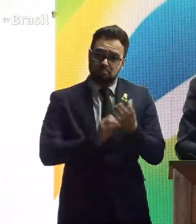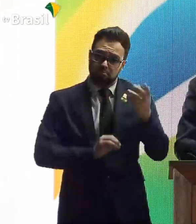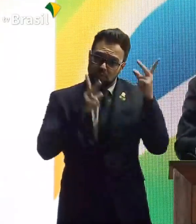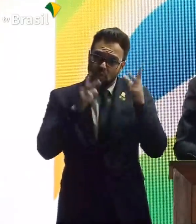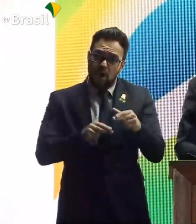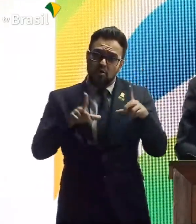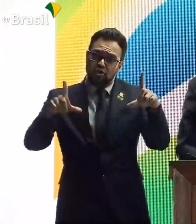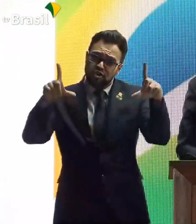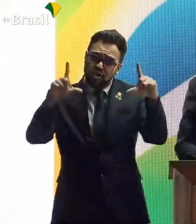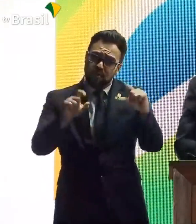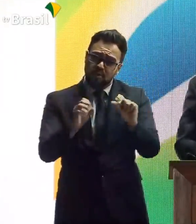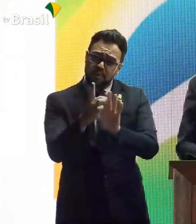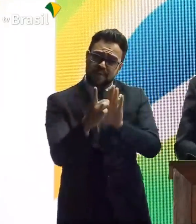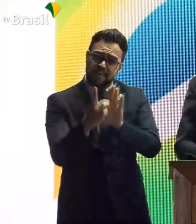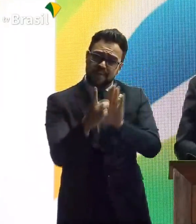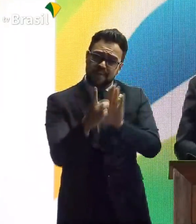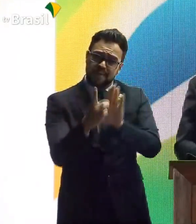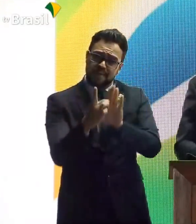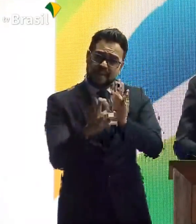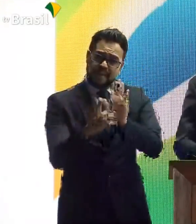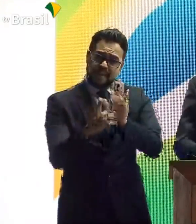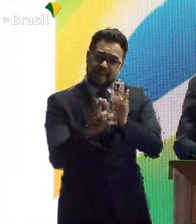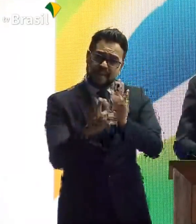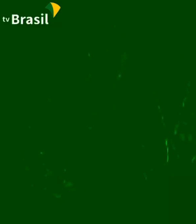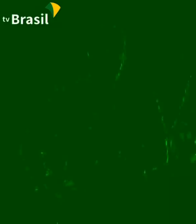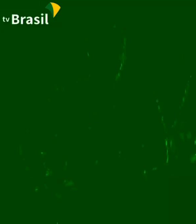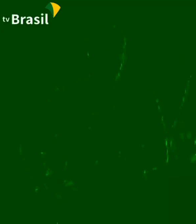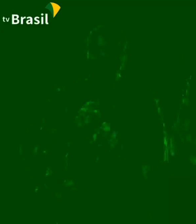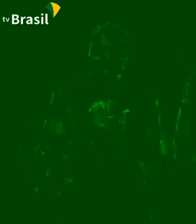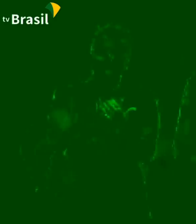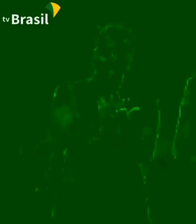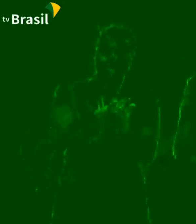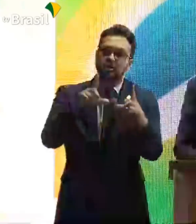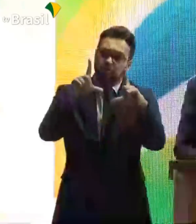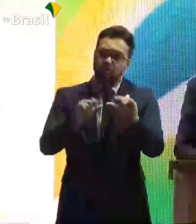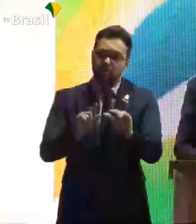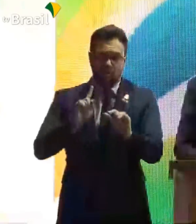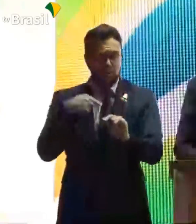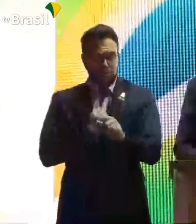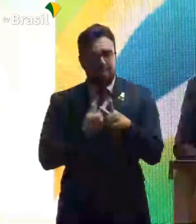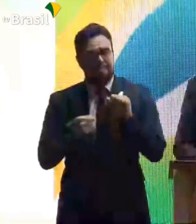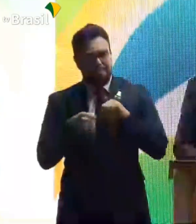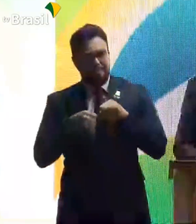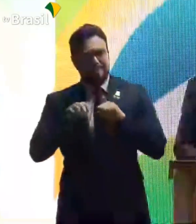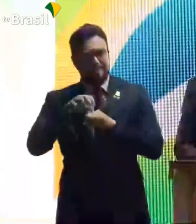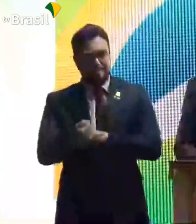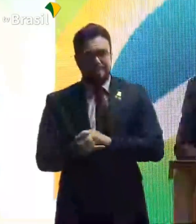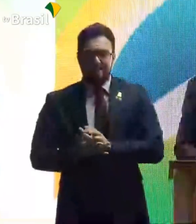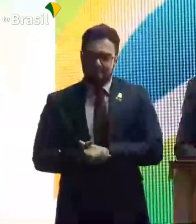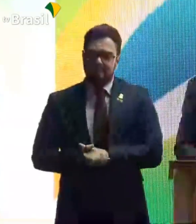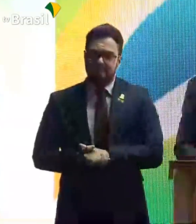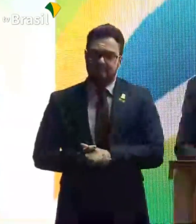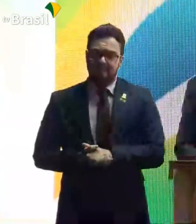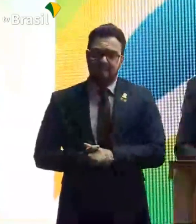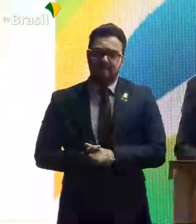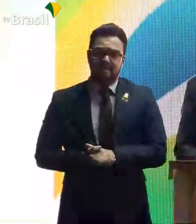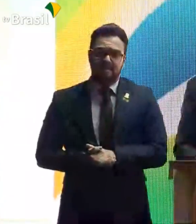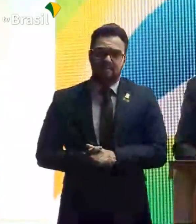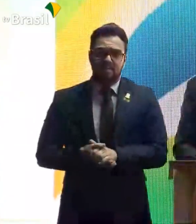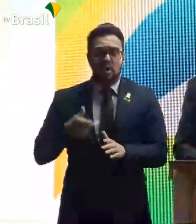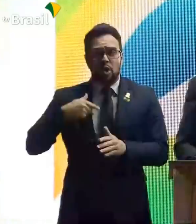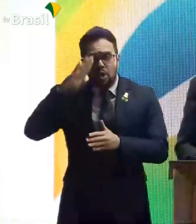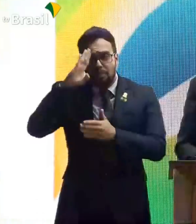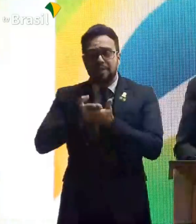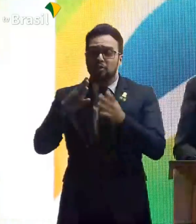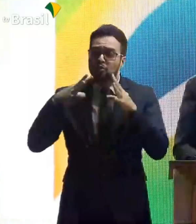eu puder diminuir por decreto, ou o ministro... Nós vamos diminuir. Nós temos que dar um voto de confiança a todos que